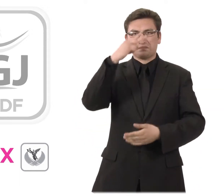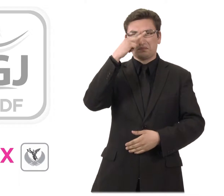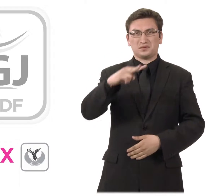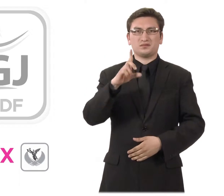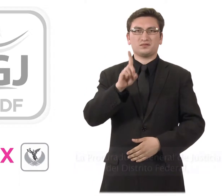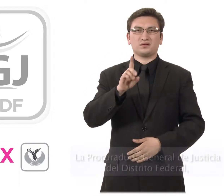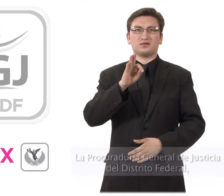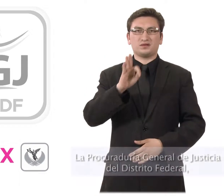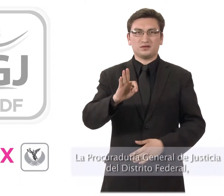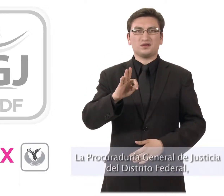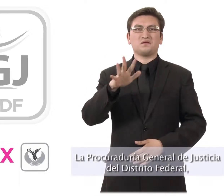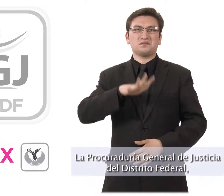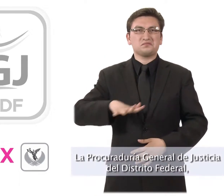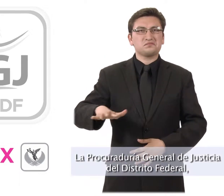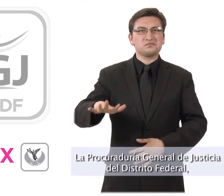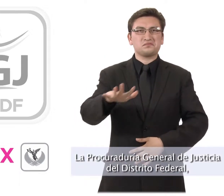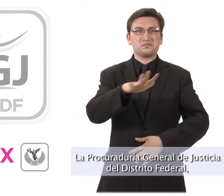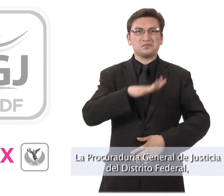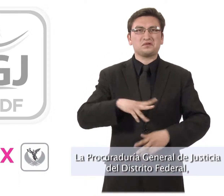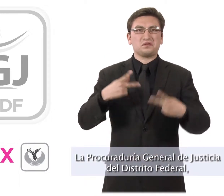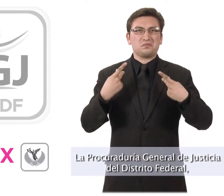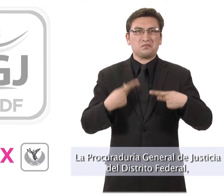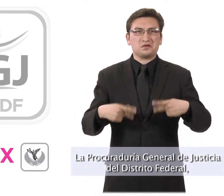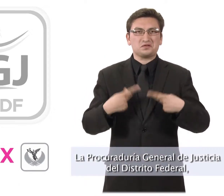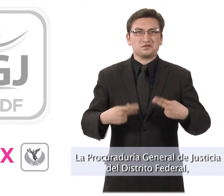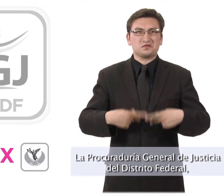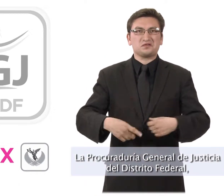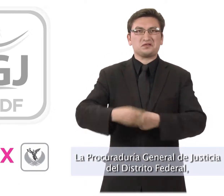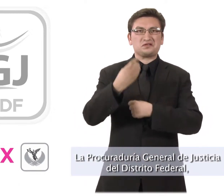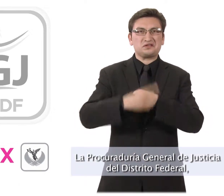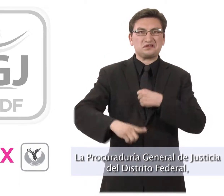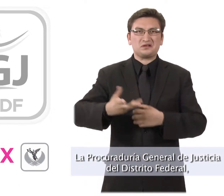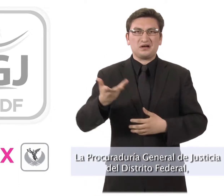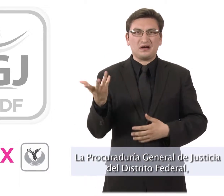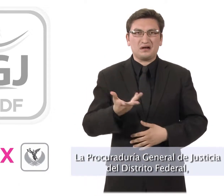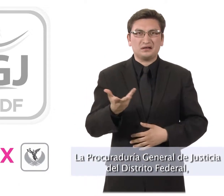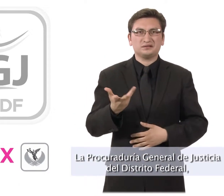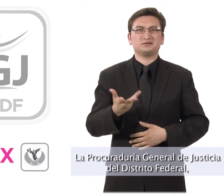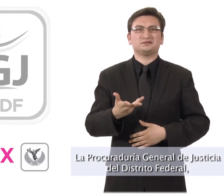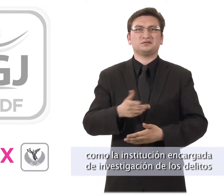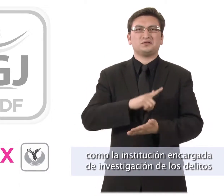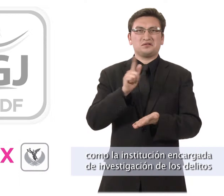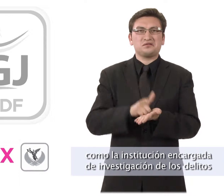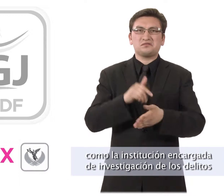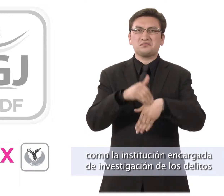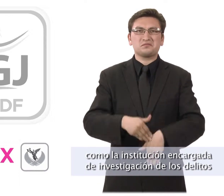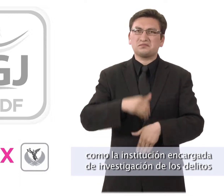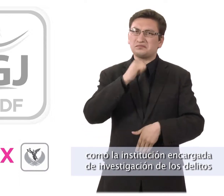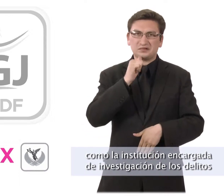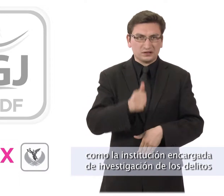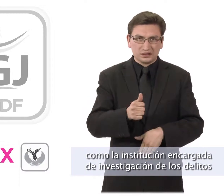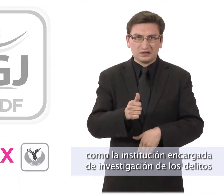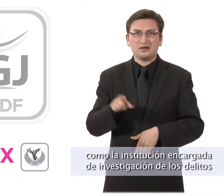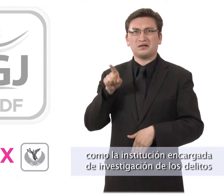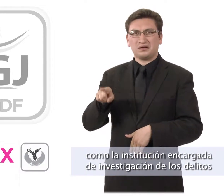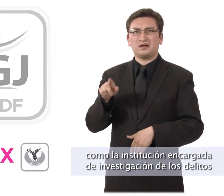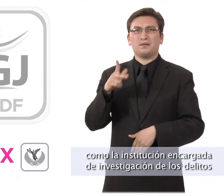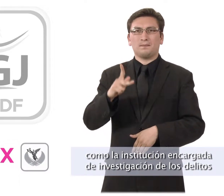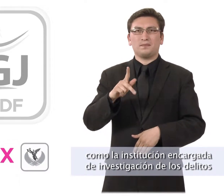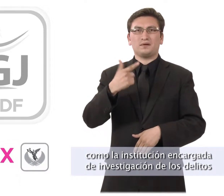La Procuraduría General de Justicia del Distrito Federal como la institución encargada de investigar los delitos cometidos en la